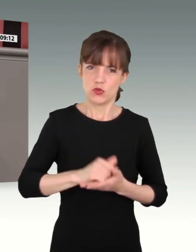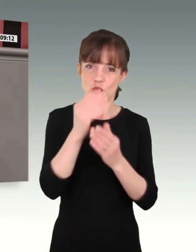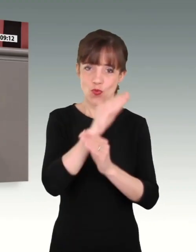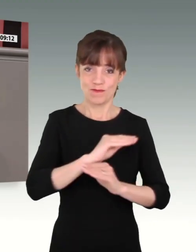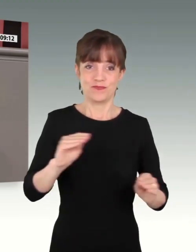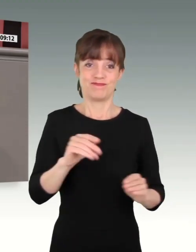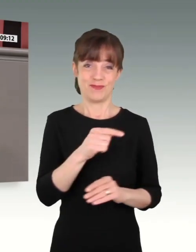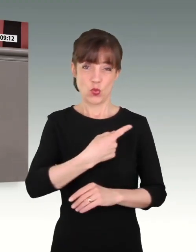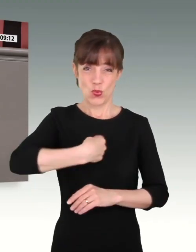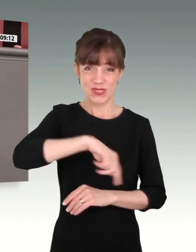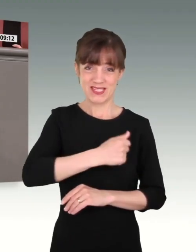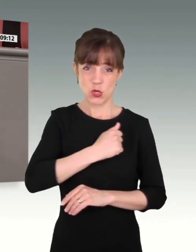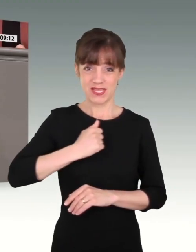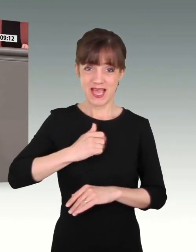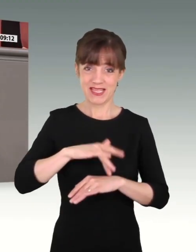Soldaten. Herzlichen Dank.